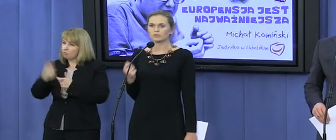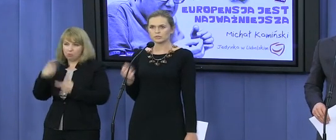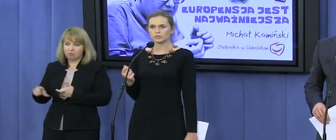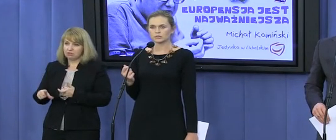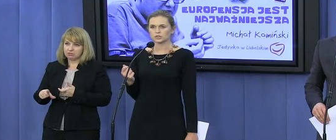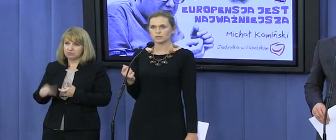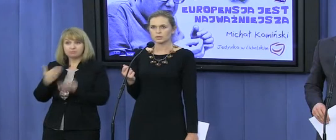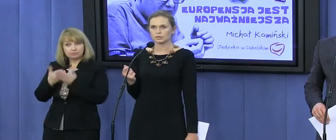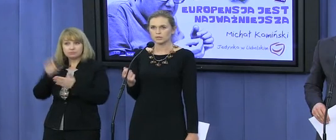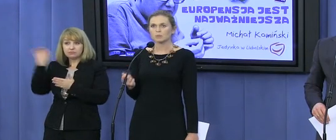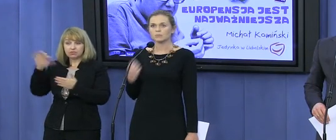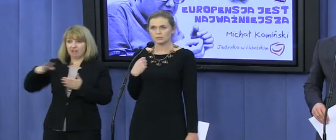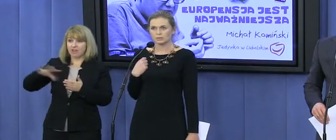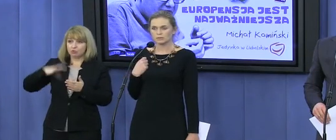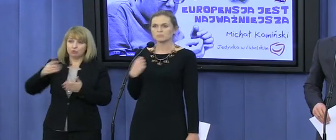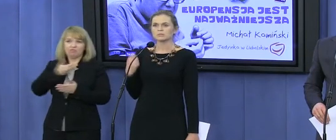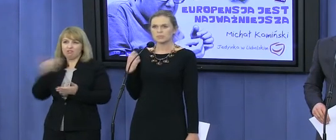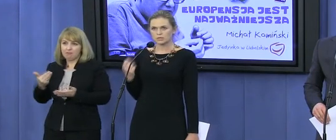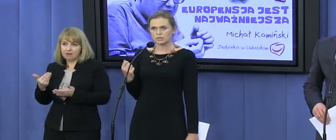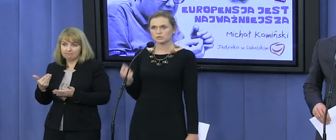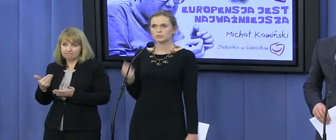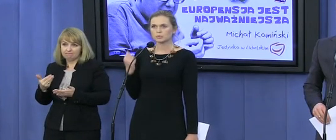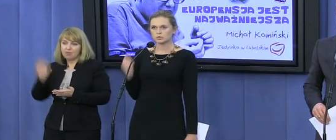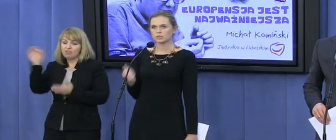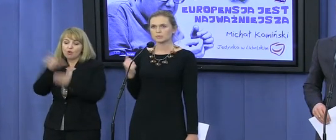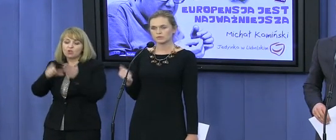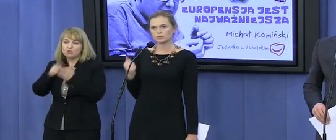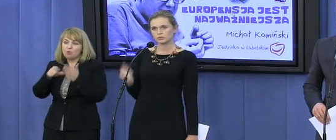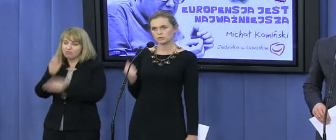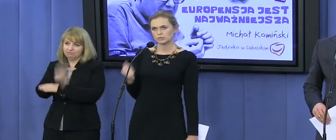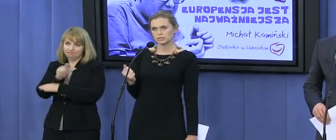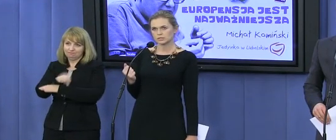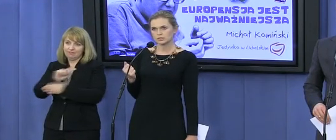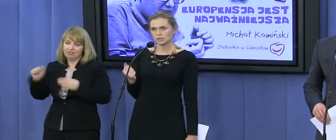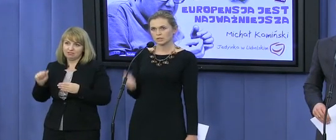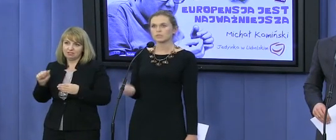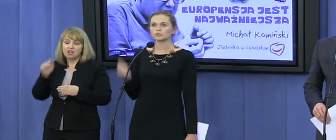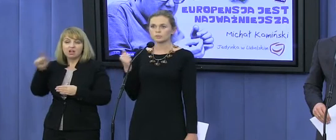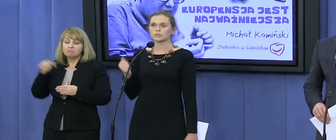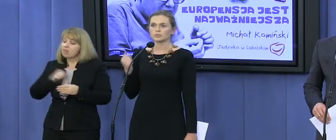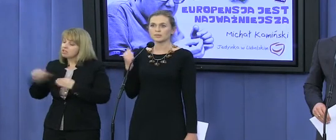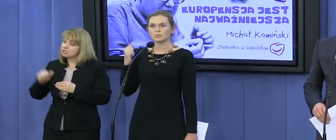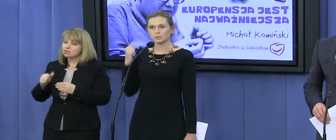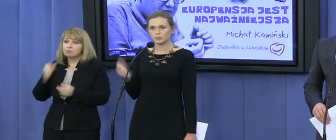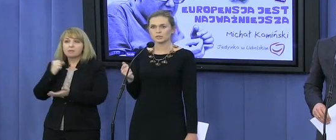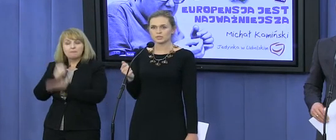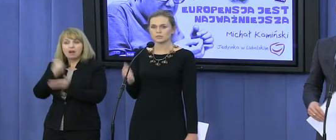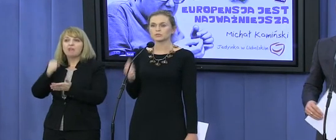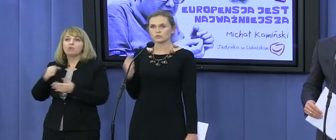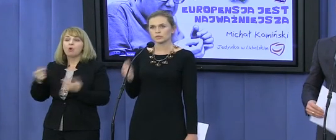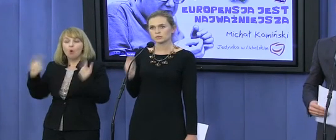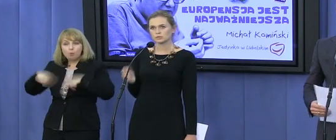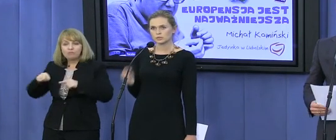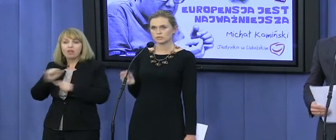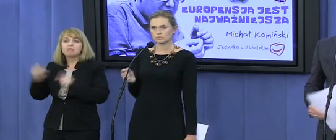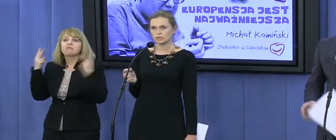światopoglądowy są wartościami? My cały czas stoimy po stronie praw i wolności obywatelskich i o to będziemy przypominać.